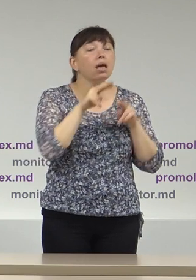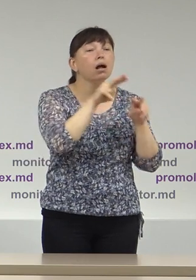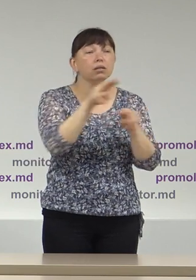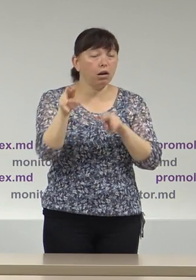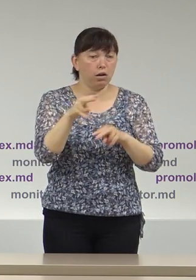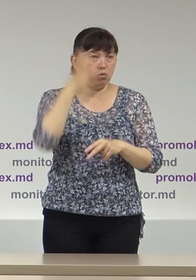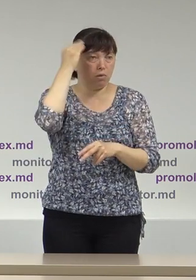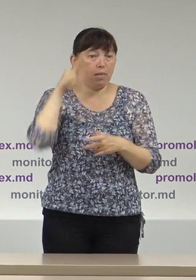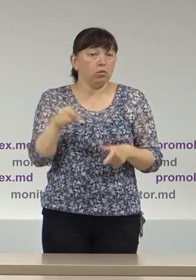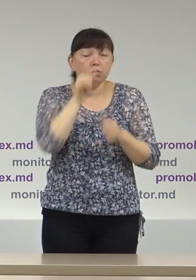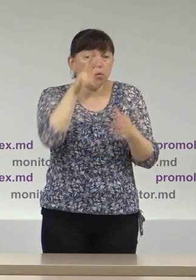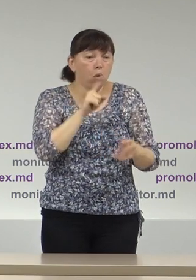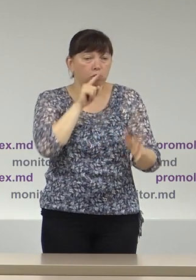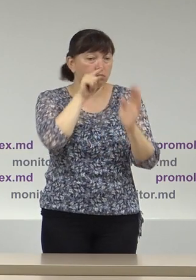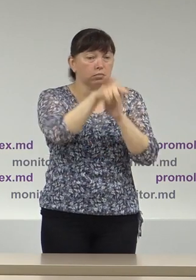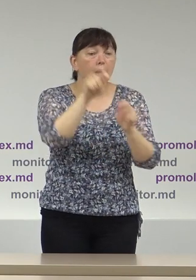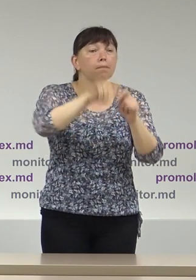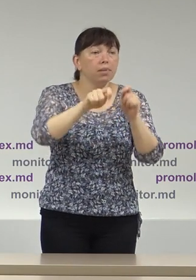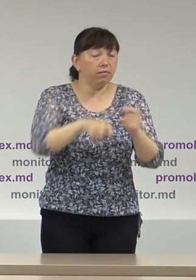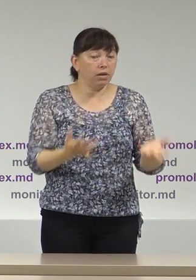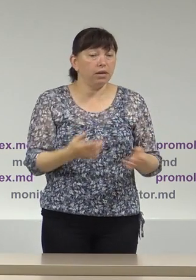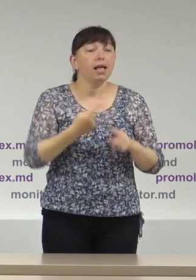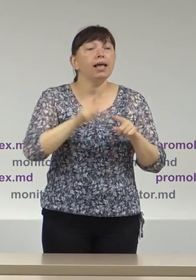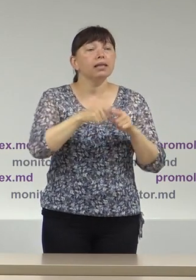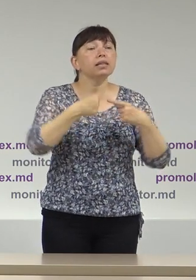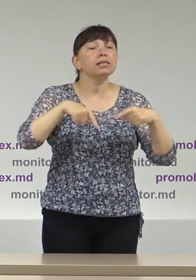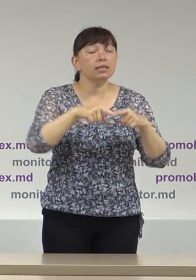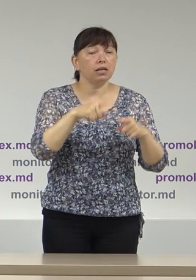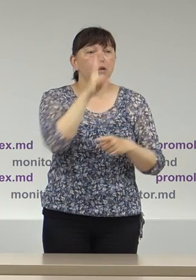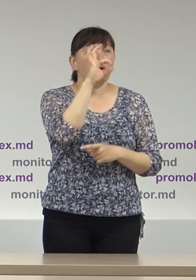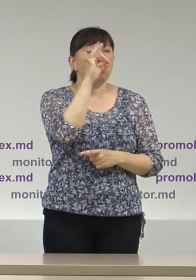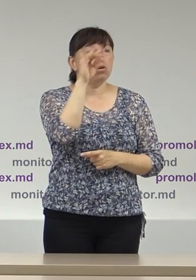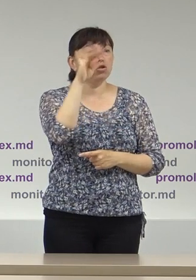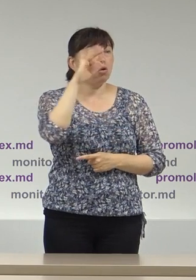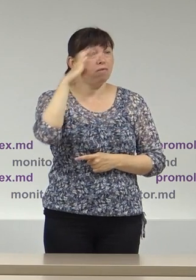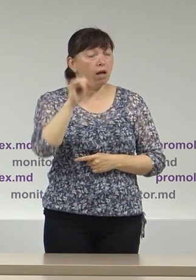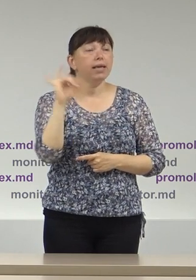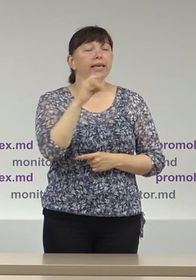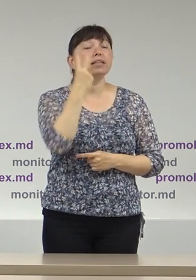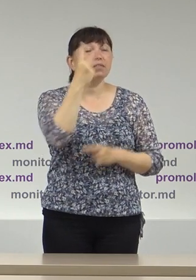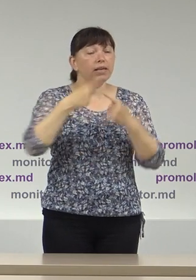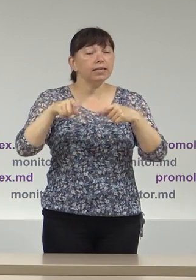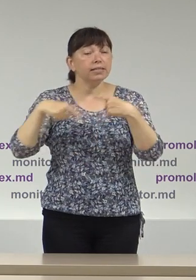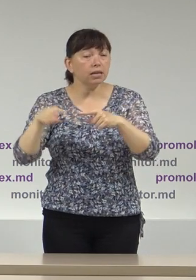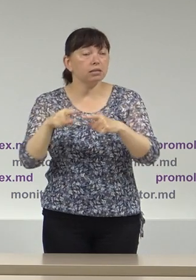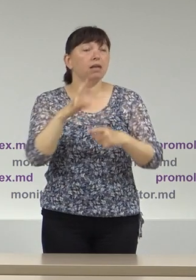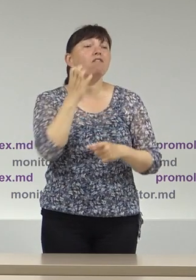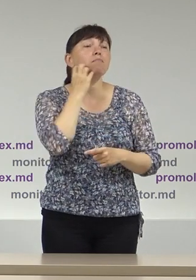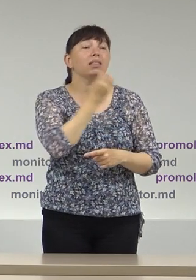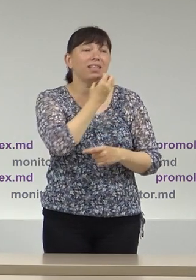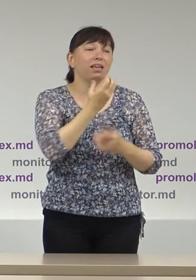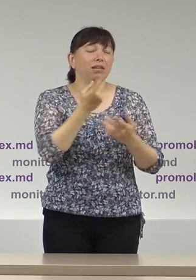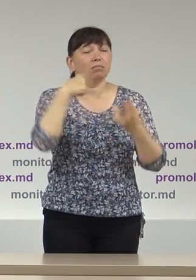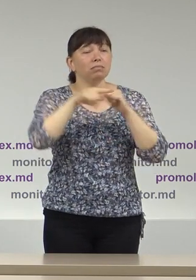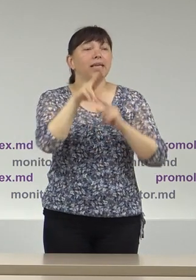către autoritățile Republicii Moldova. În speție este vorba de o secție de votare în Corjova și două secții de votare în orașul Bender sau Tigina.